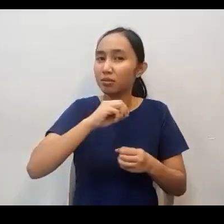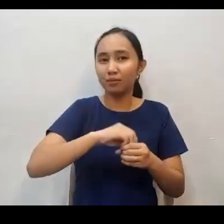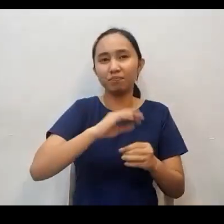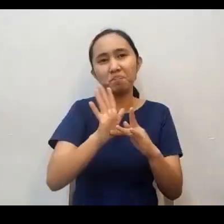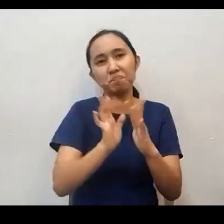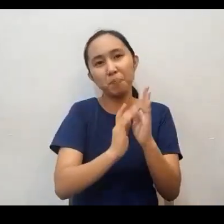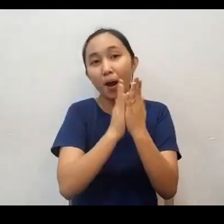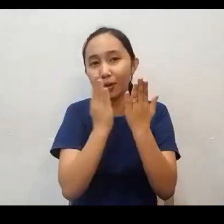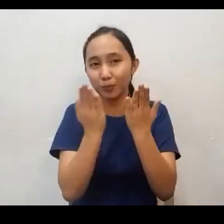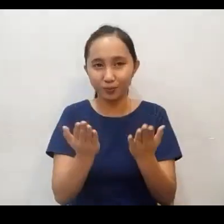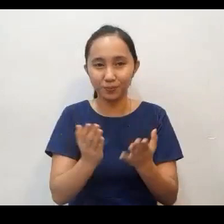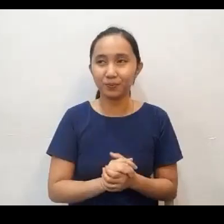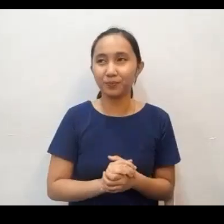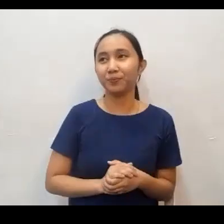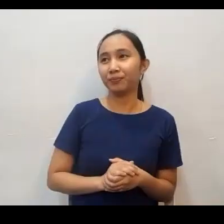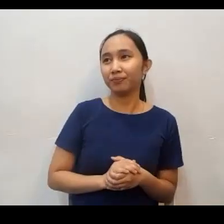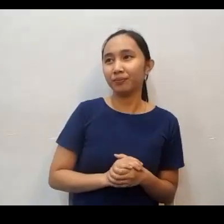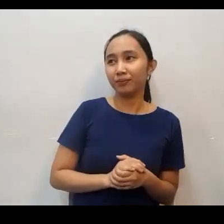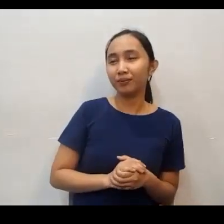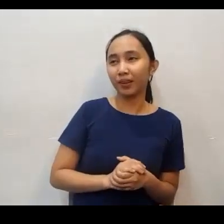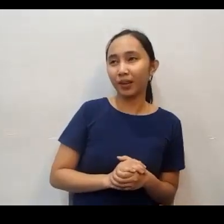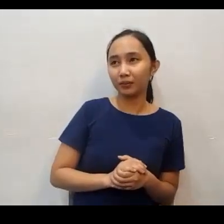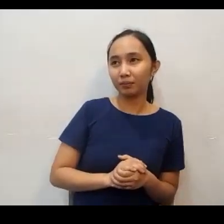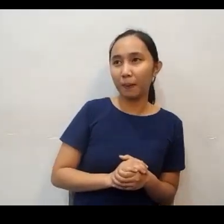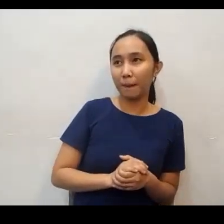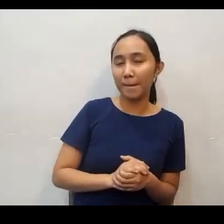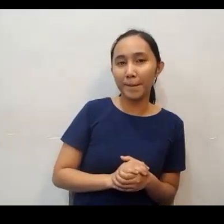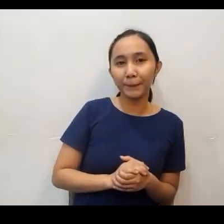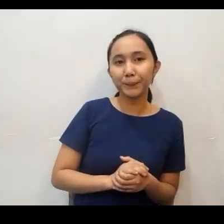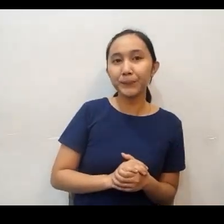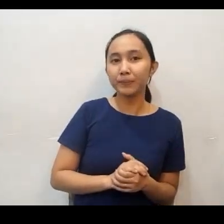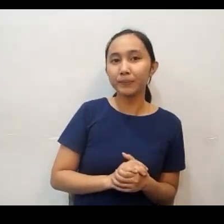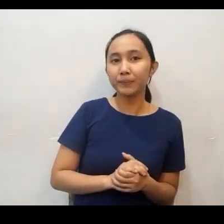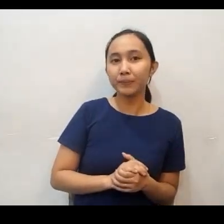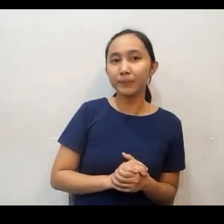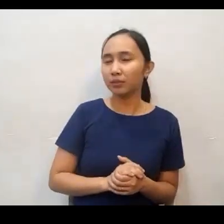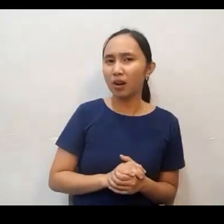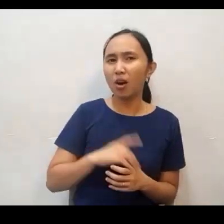Kaya ako talaga ay labis na naantik at labis na malaki na yung aking interest pagdating sa Biblia.